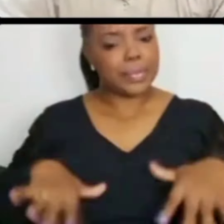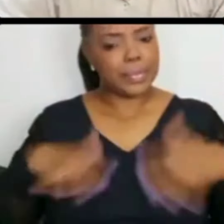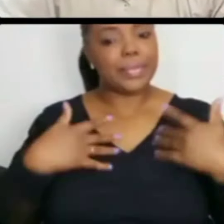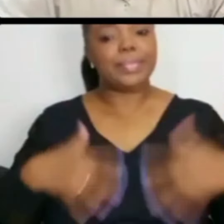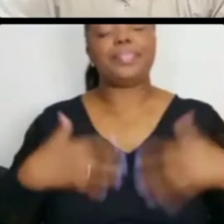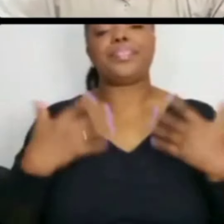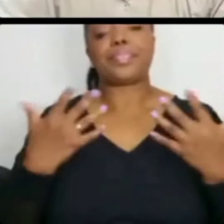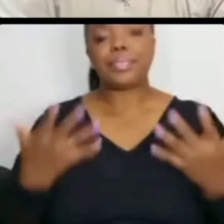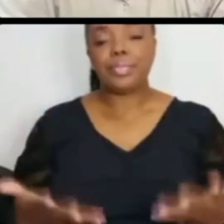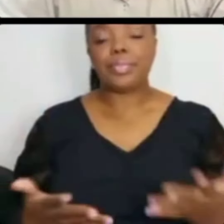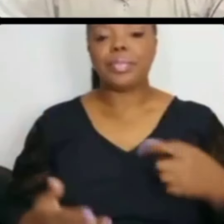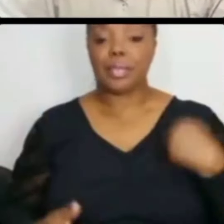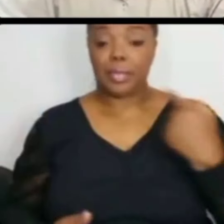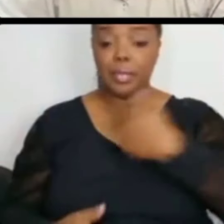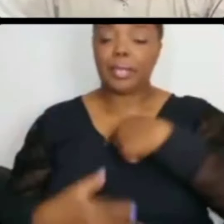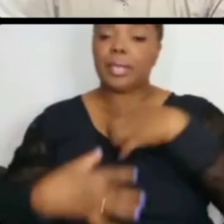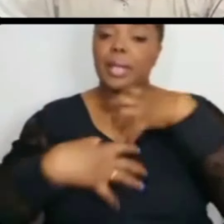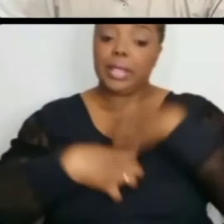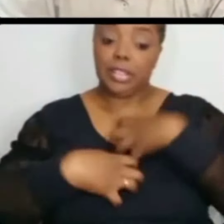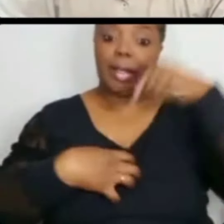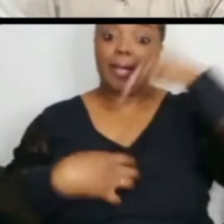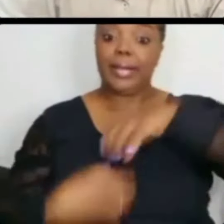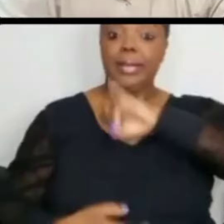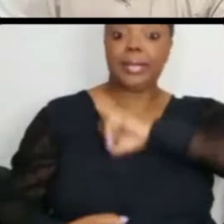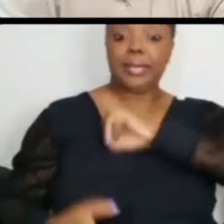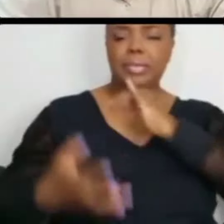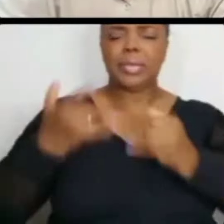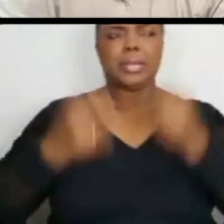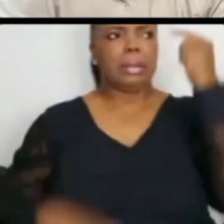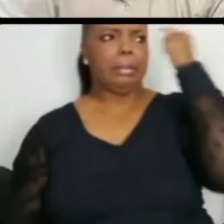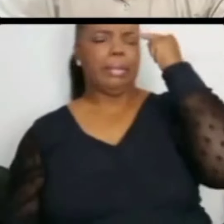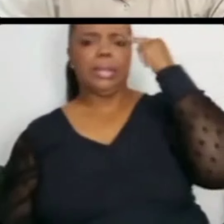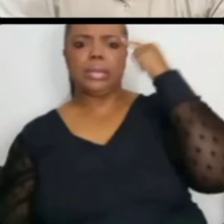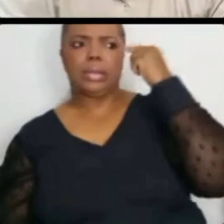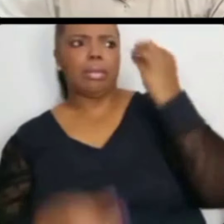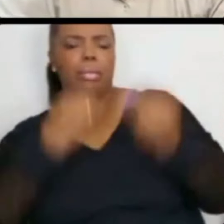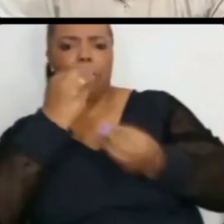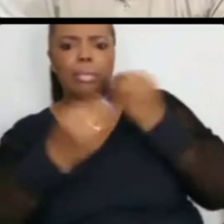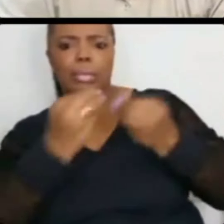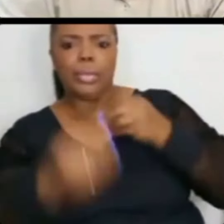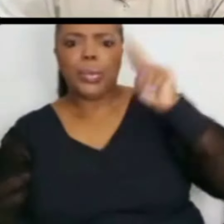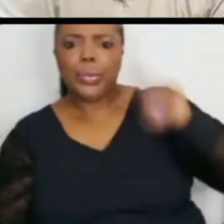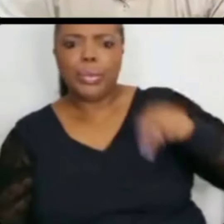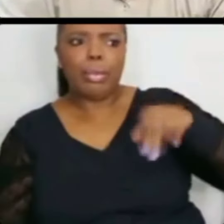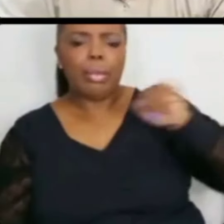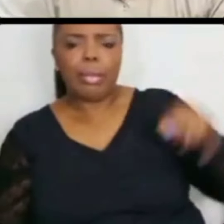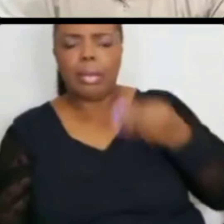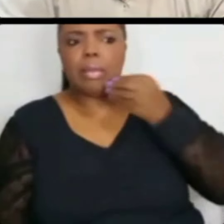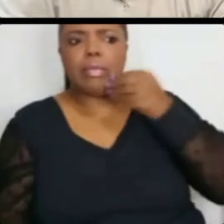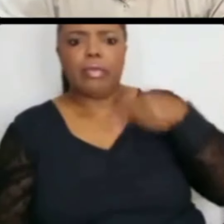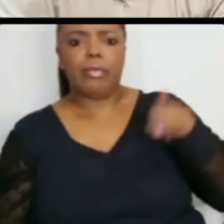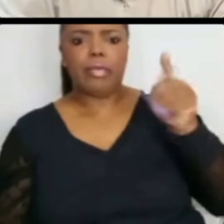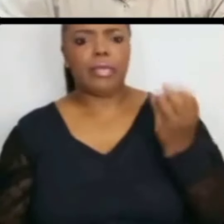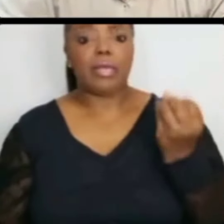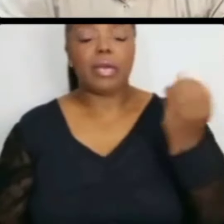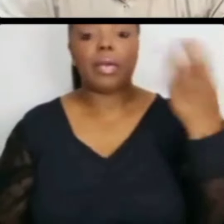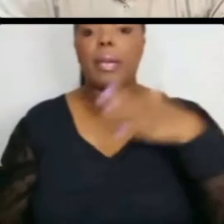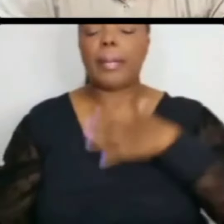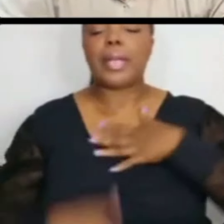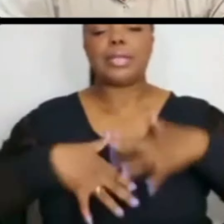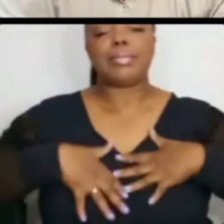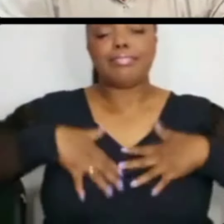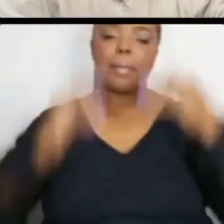A gente aqui em Iturama pensa, ah, eu nunca vou ter essa oportunidade. Pra mim foi muito gratificante,